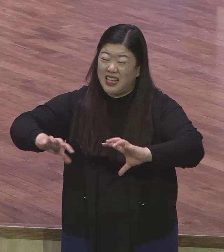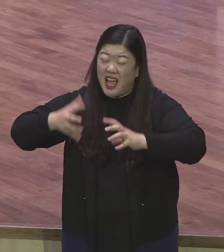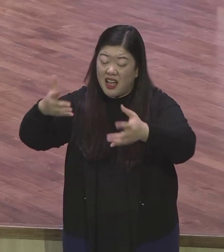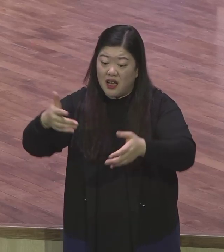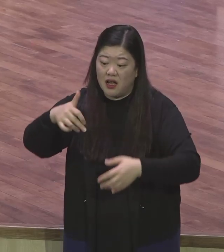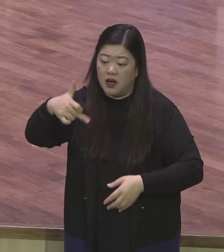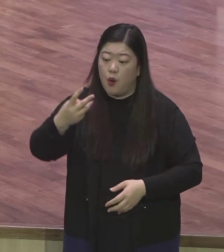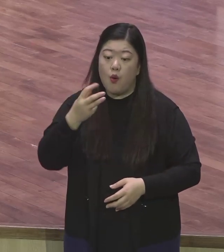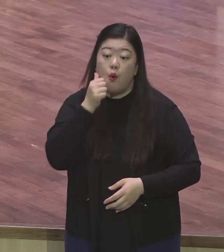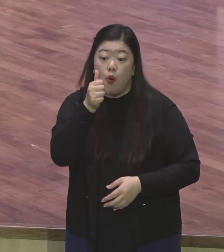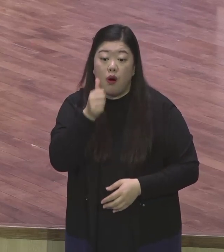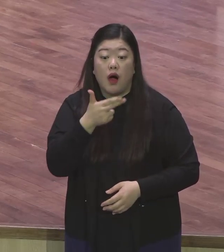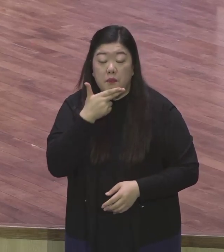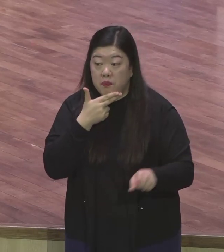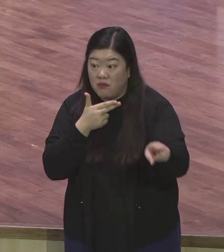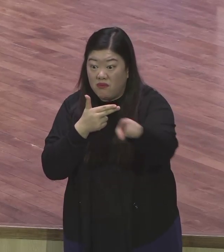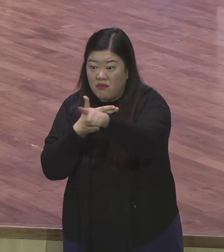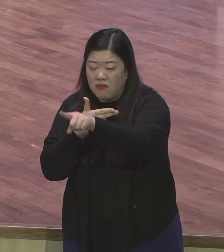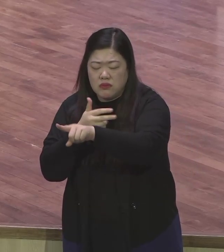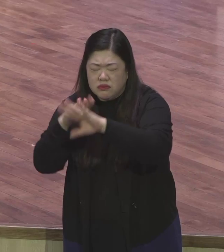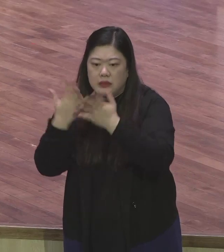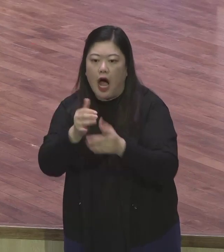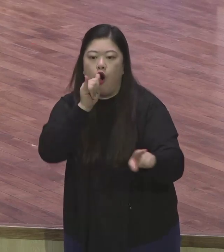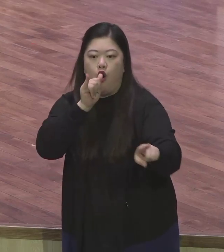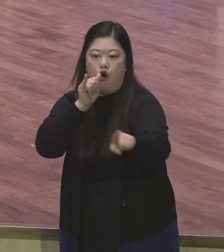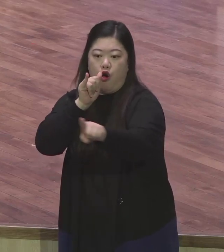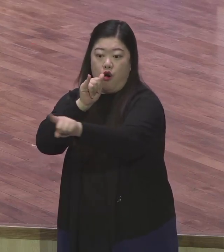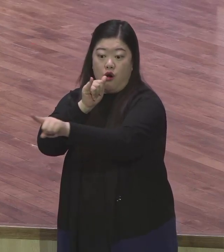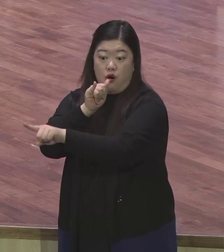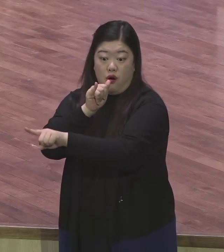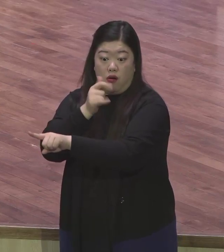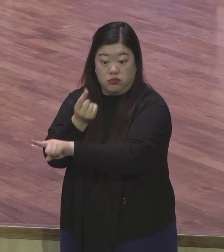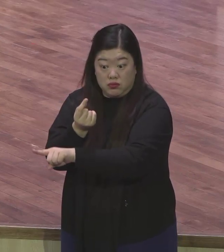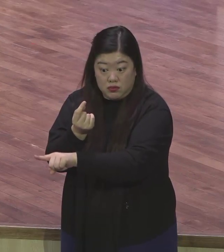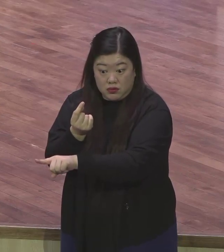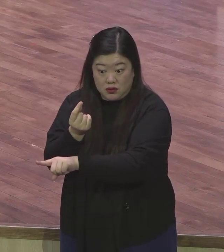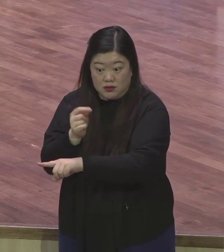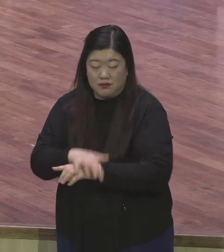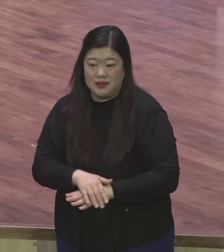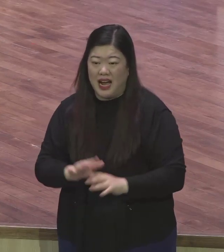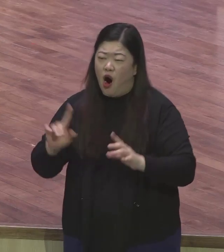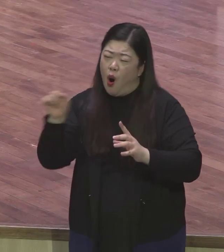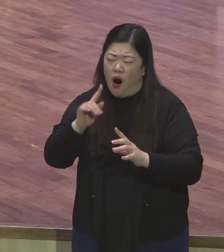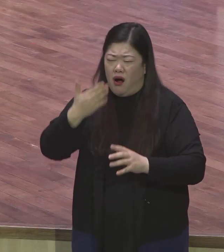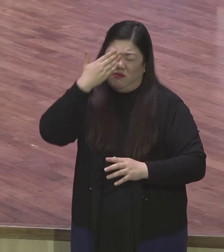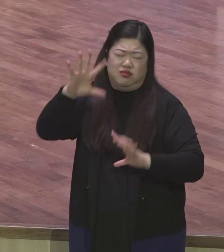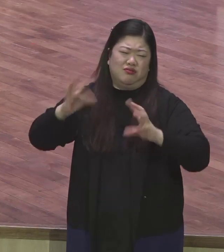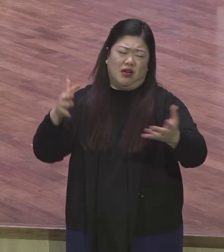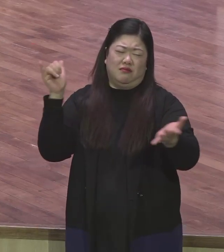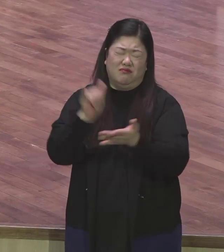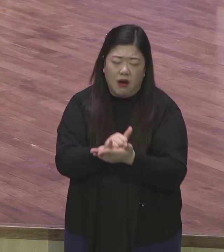그랬습니다 그렇게 유명해졌어요 코카콜라가 이렇게 전세계 많이 팔리고 있는데